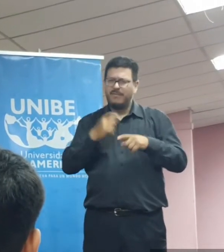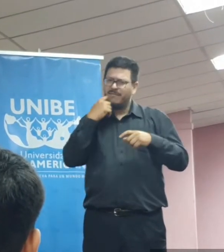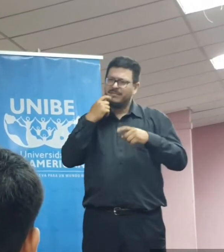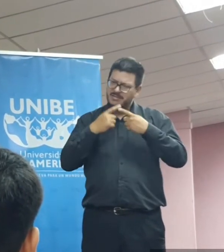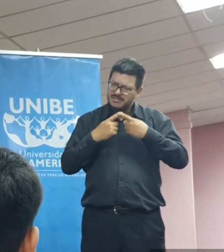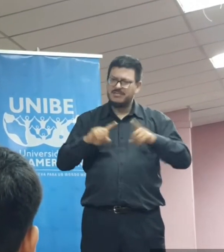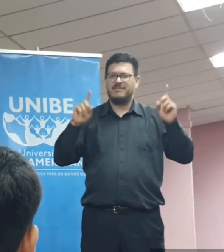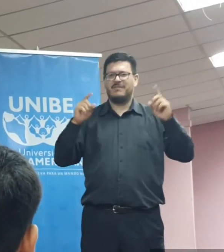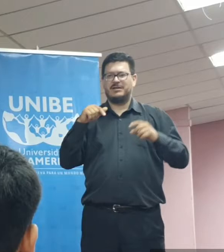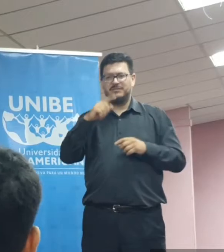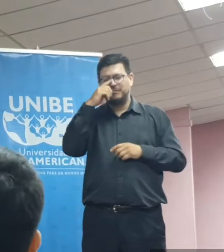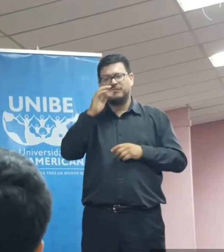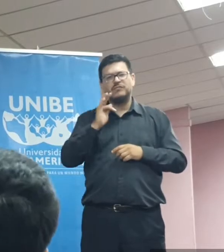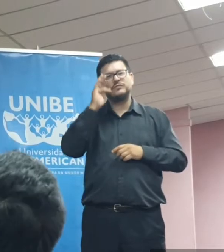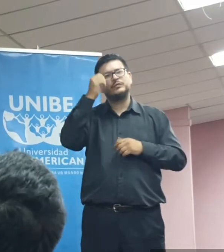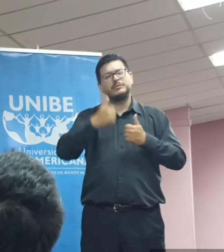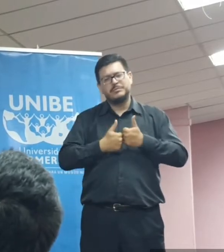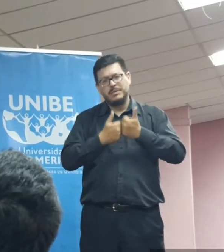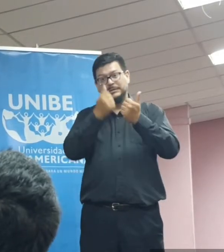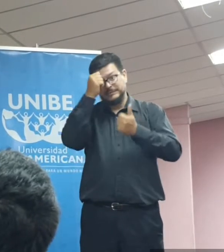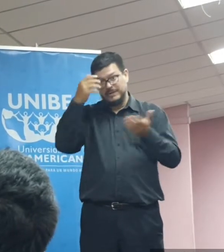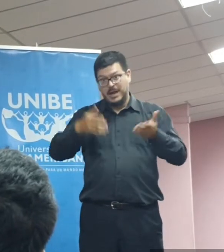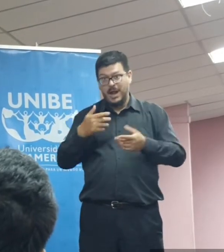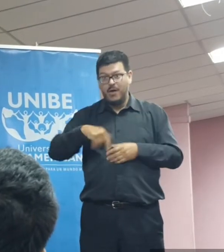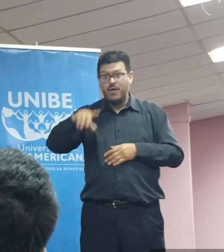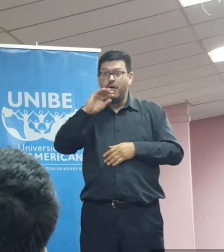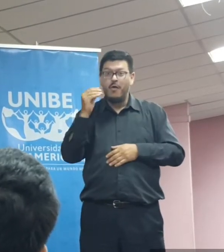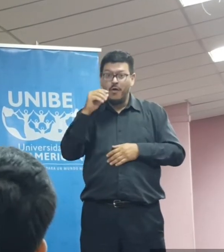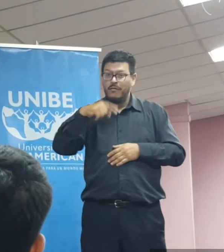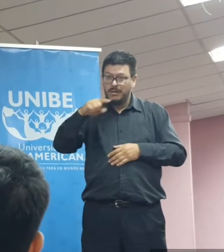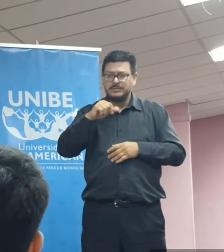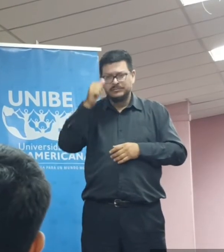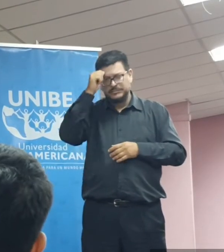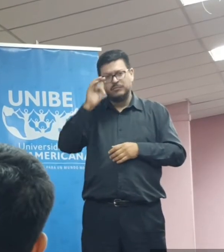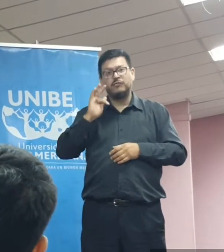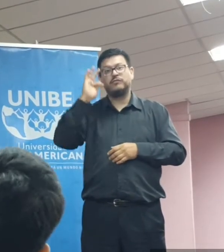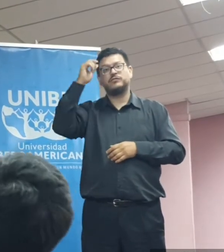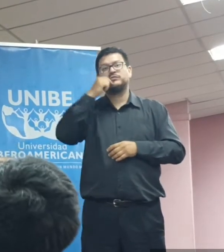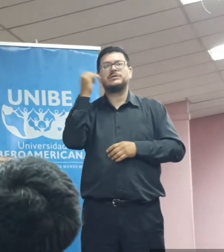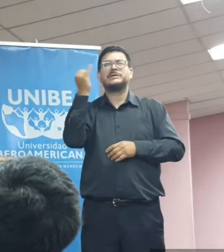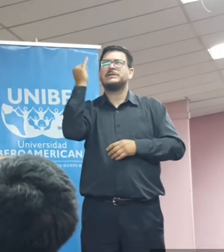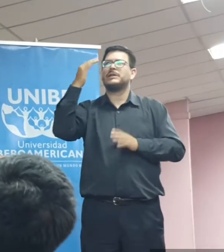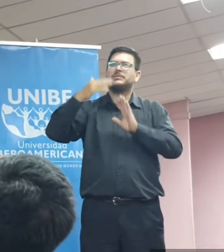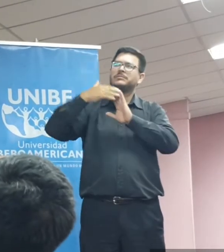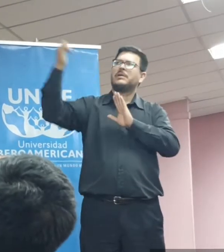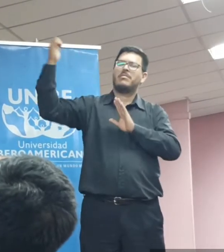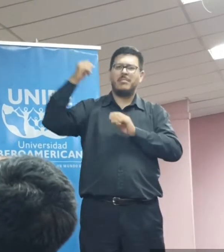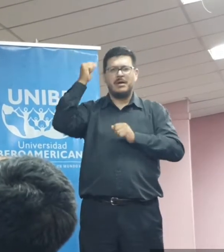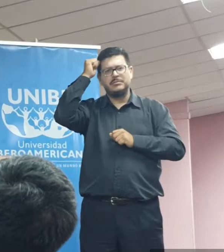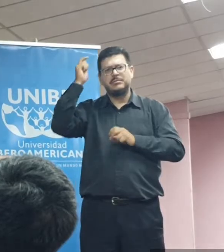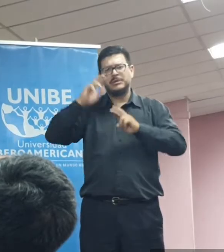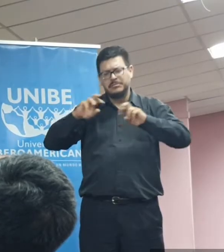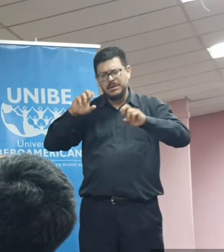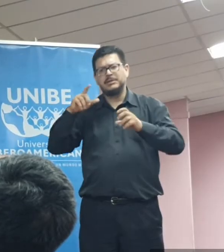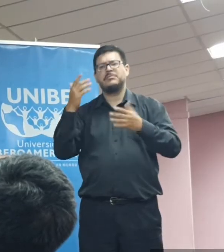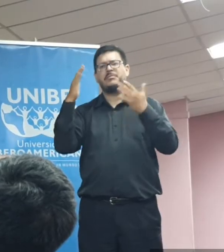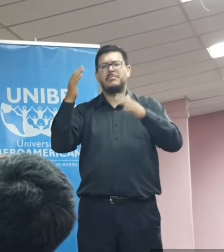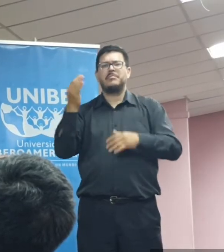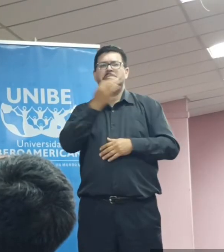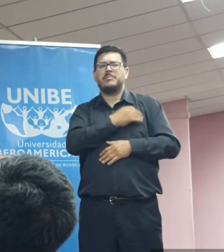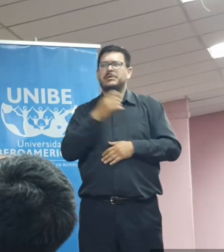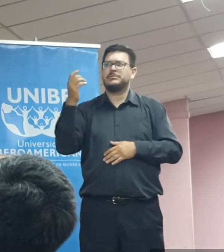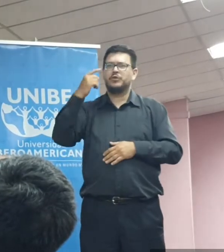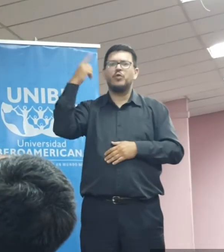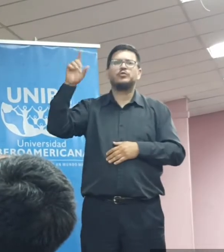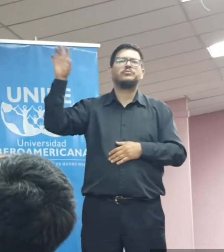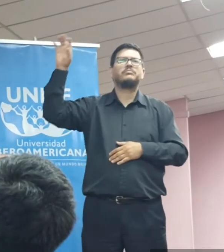en el cual estos jóvenes de hoy puedan estar citados a nivel internacional en investigaciones de otros